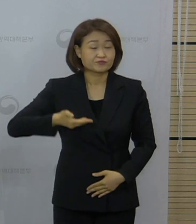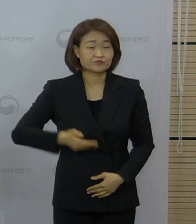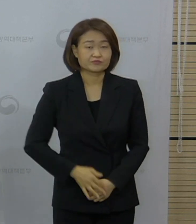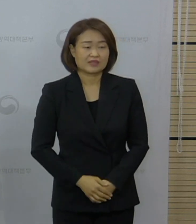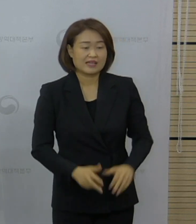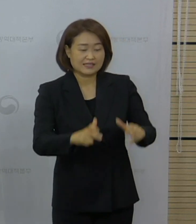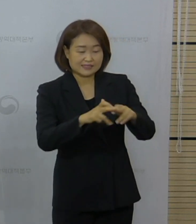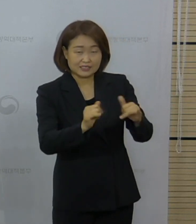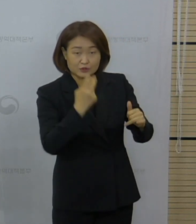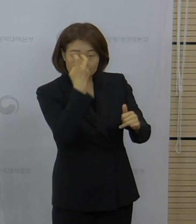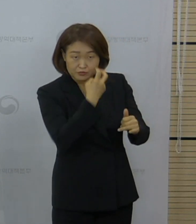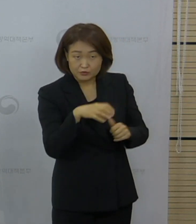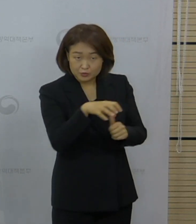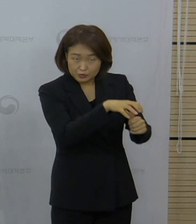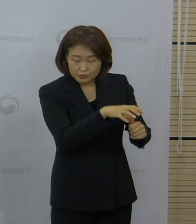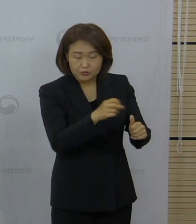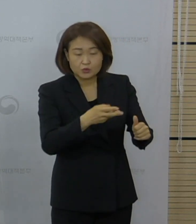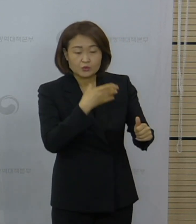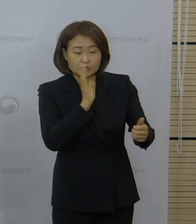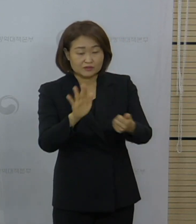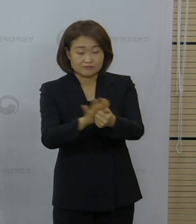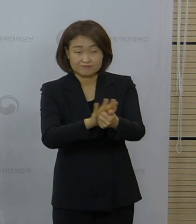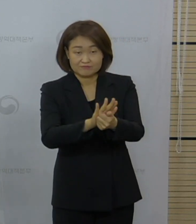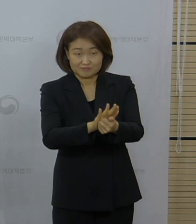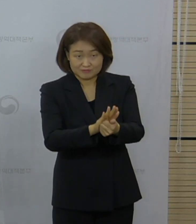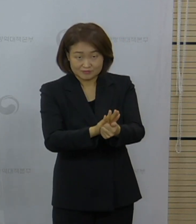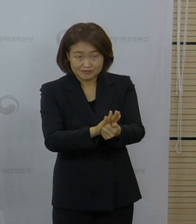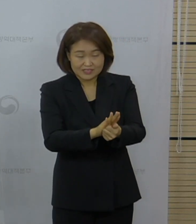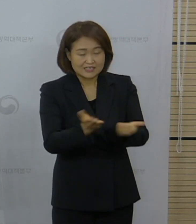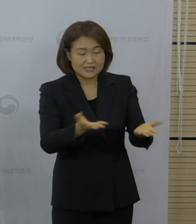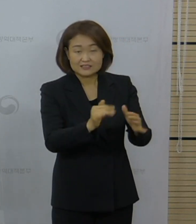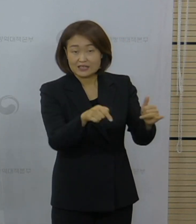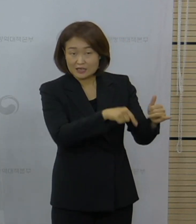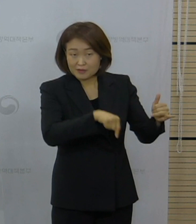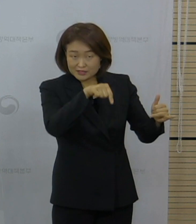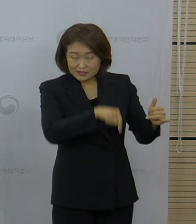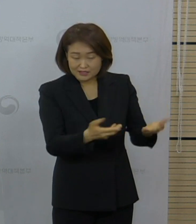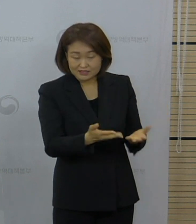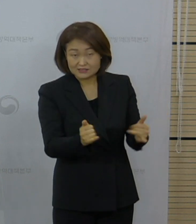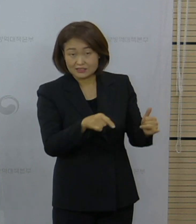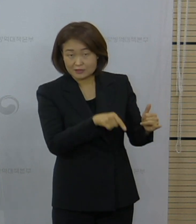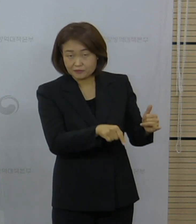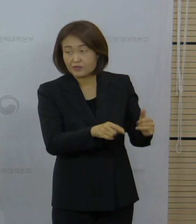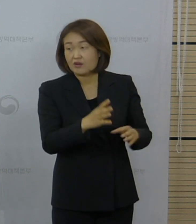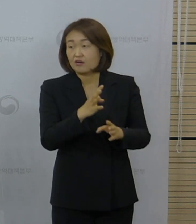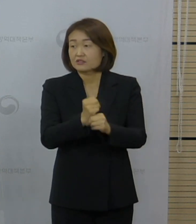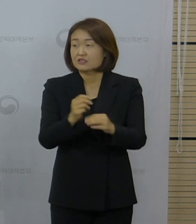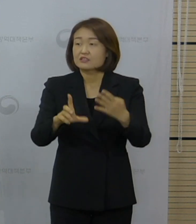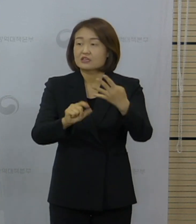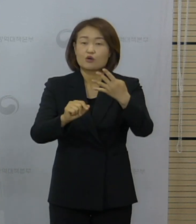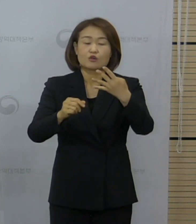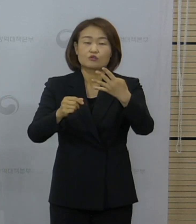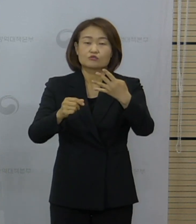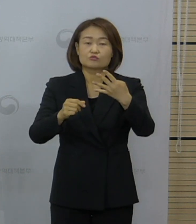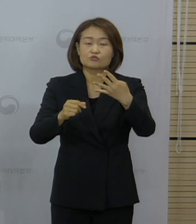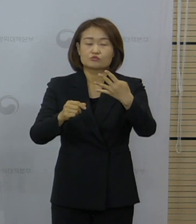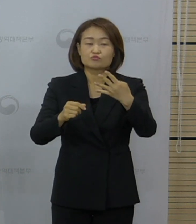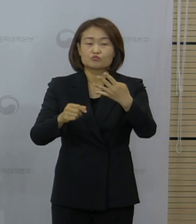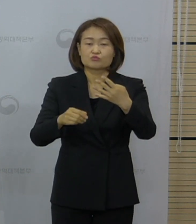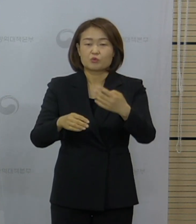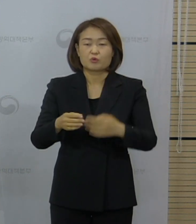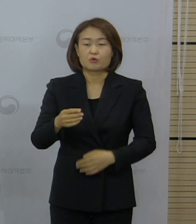장애인돌봄과 노인돌봄 종사자에 대한 사전 예약은 당초 지난 4월 9일 금요일 날 시작할 예정이었습니다.